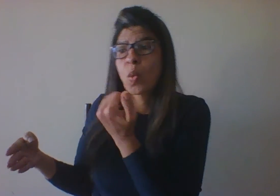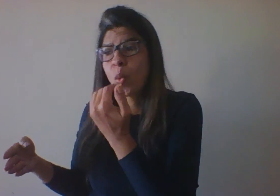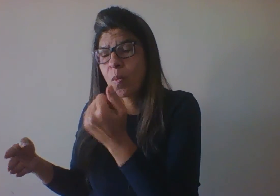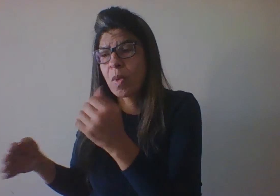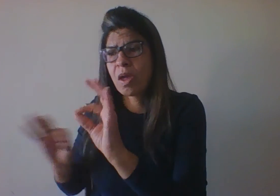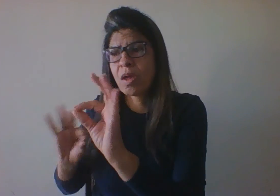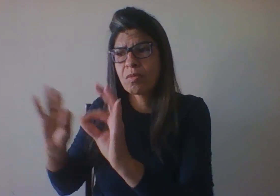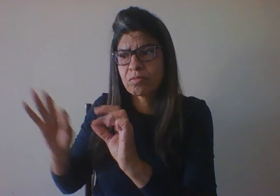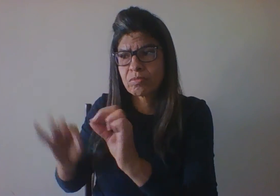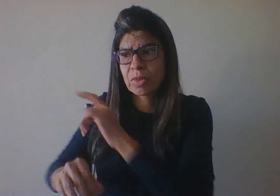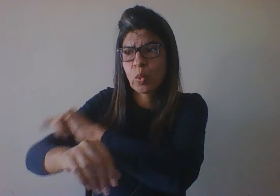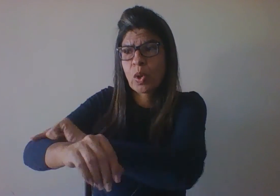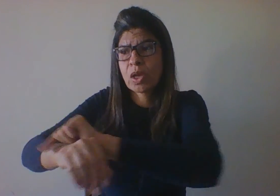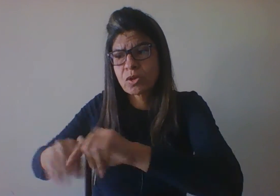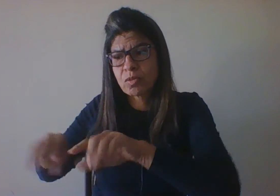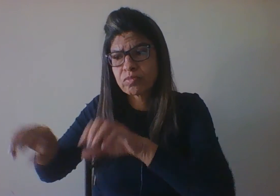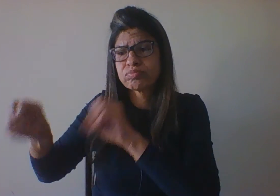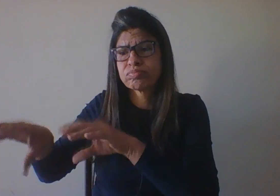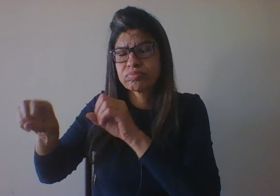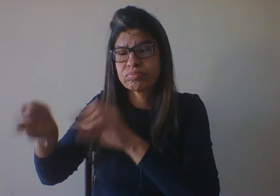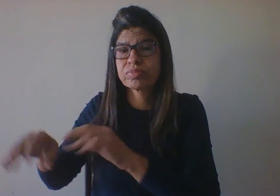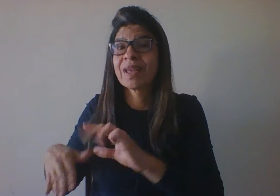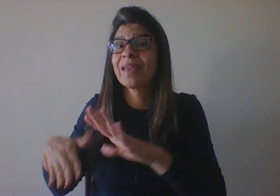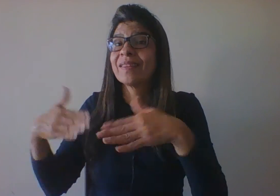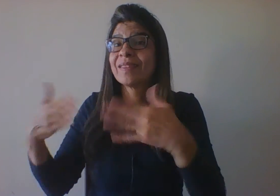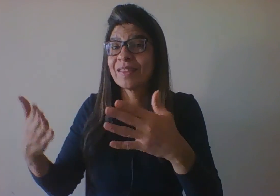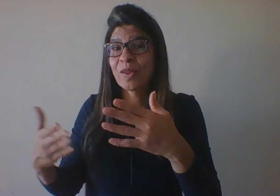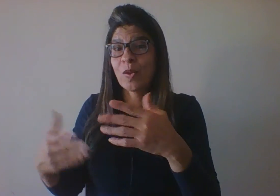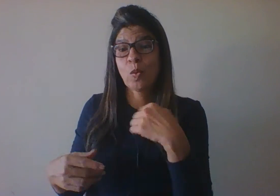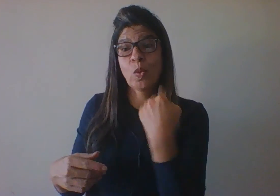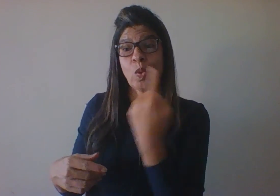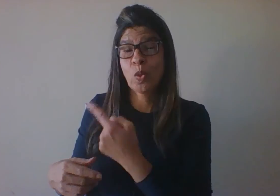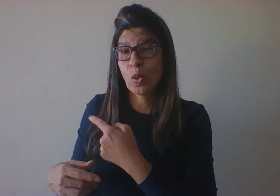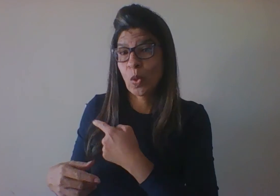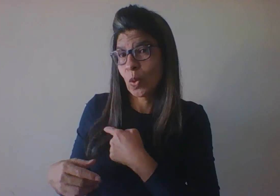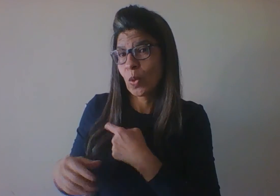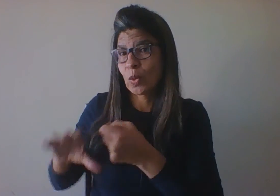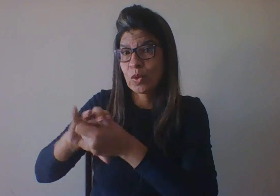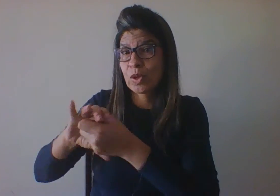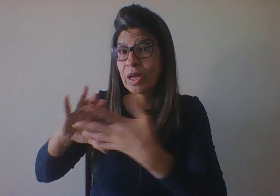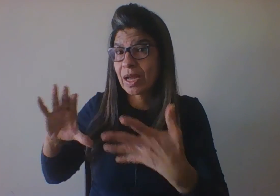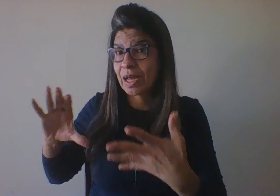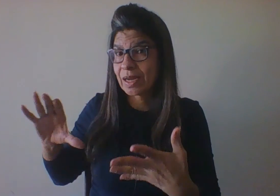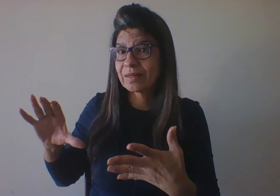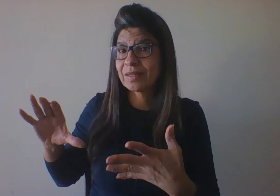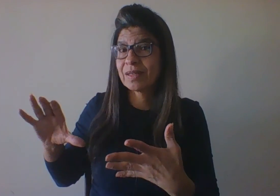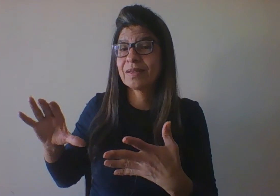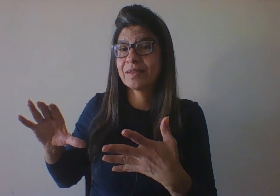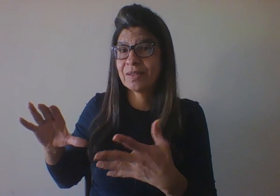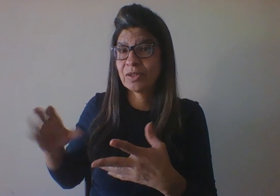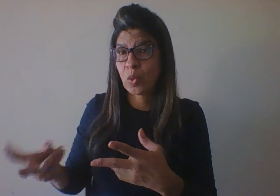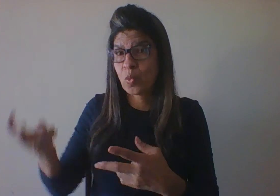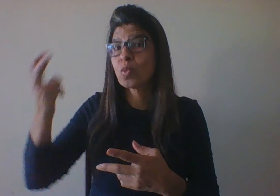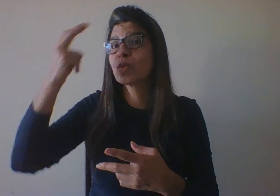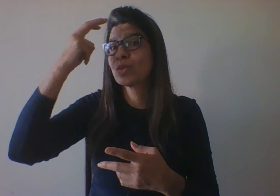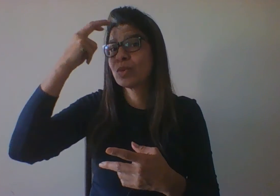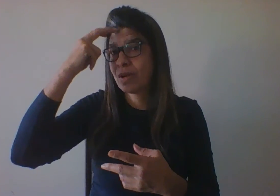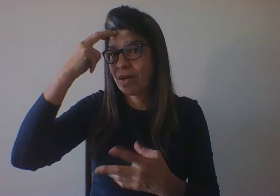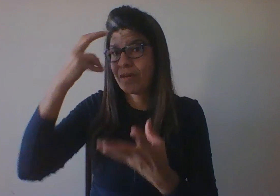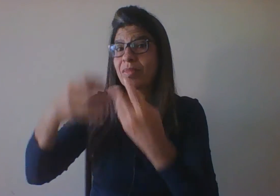como animais que somos, que determinam as nossas características, mas também um componente cultural que determina a forma de